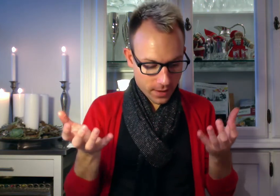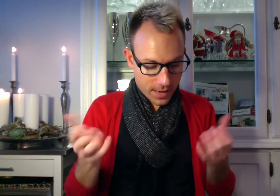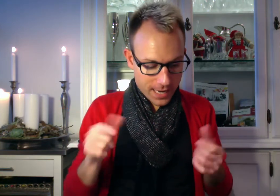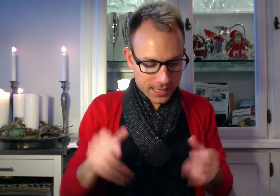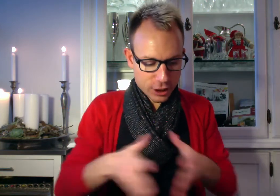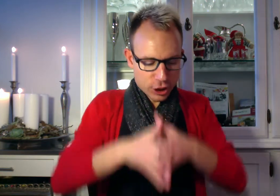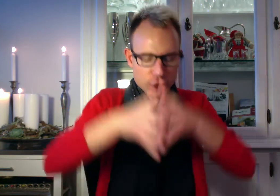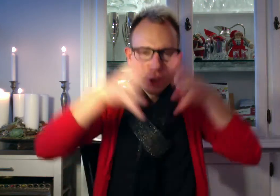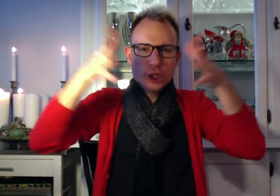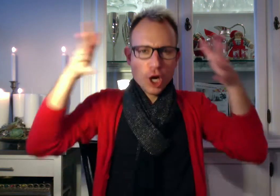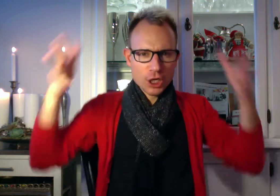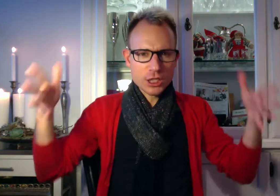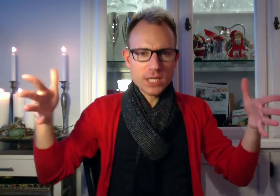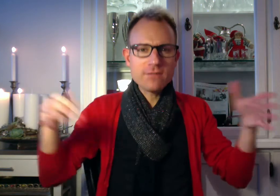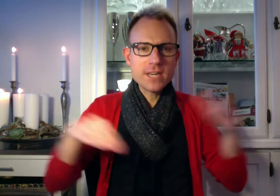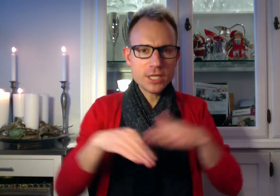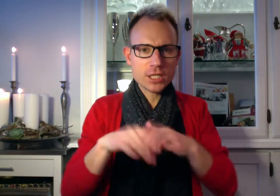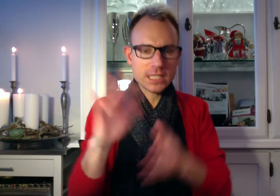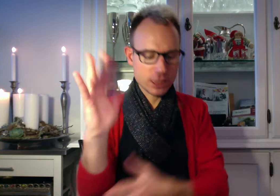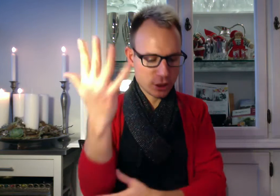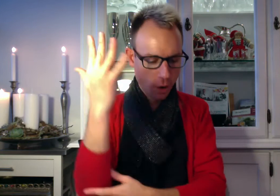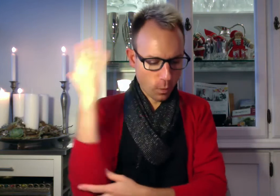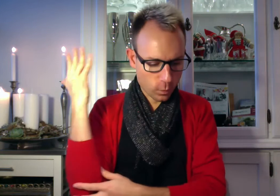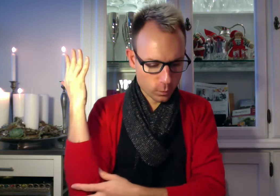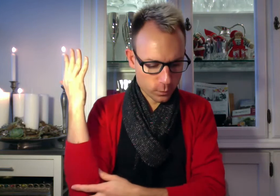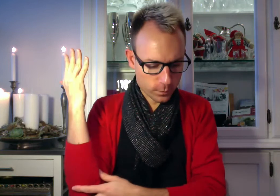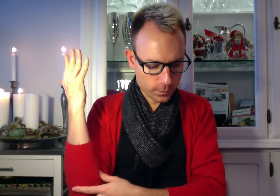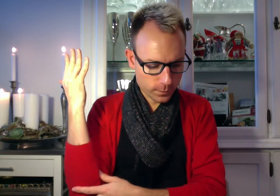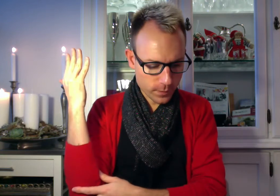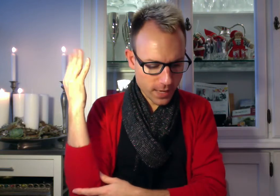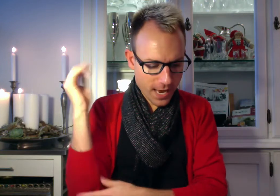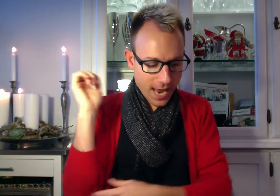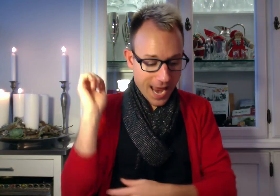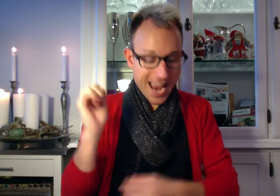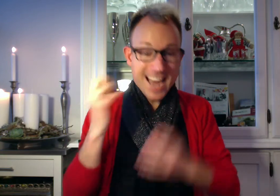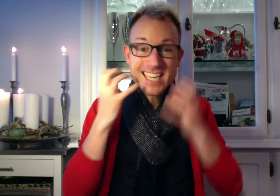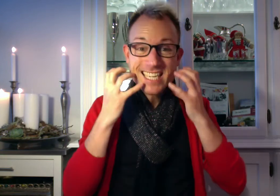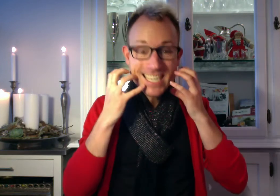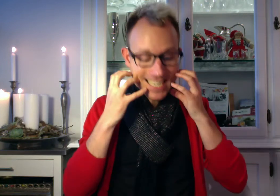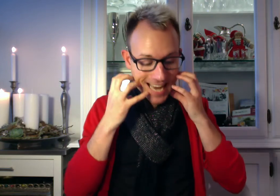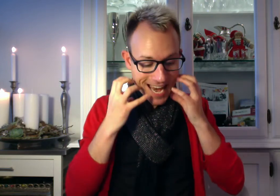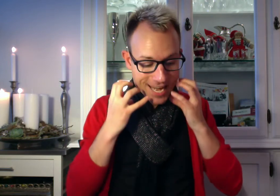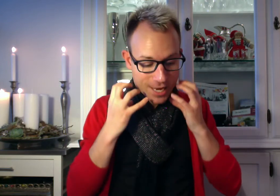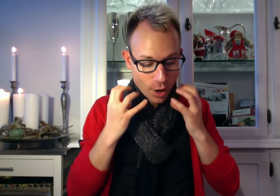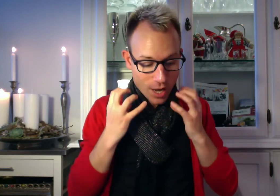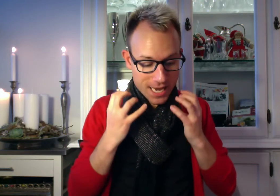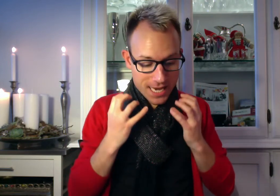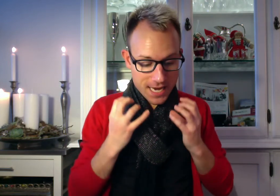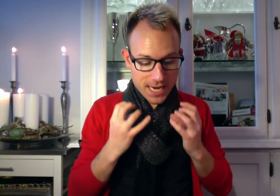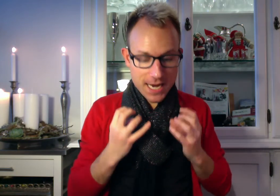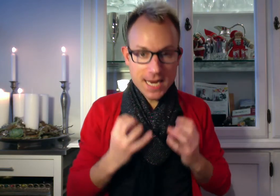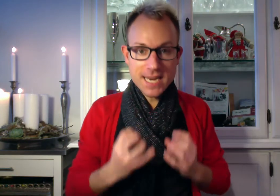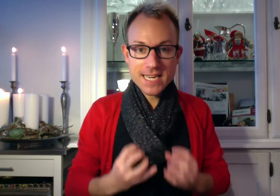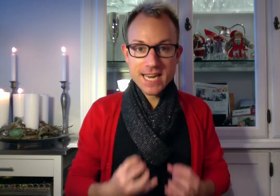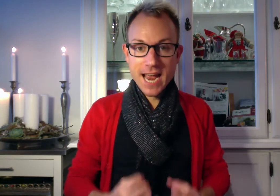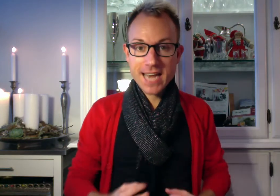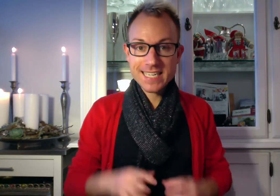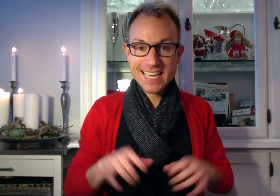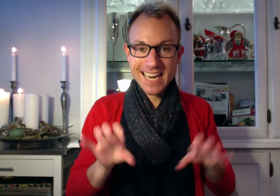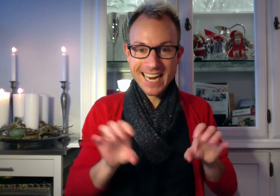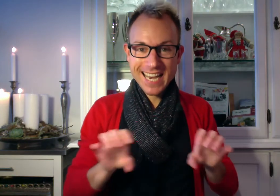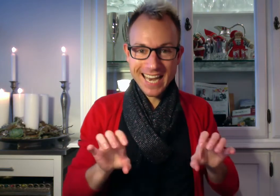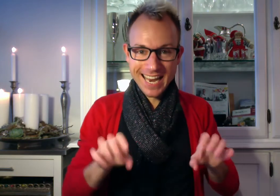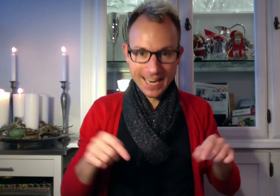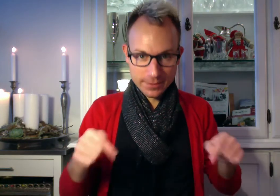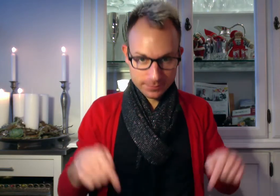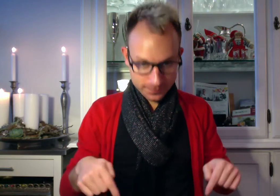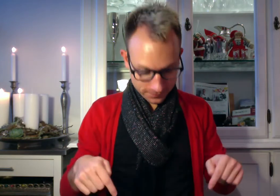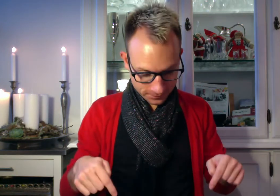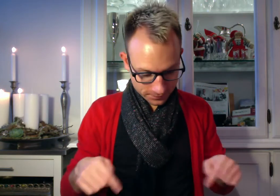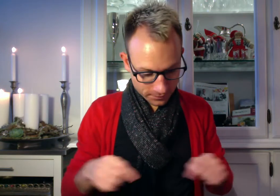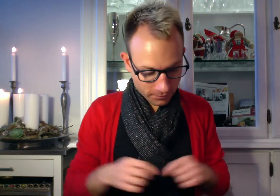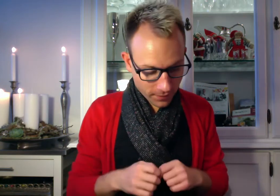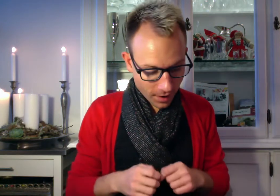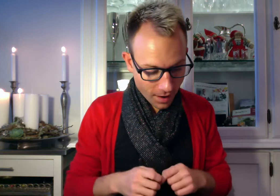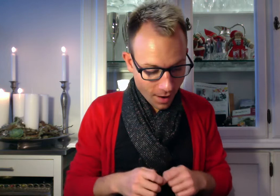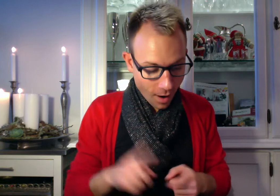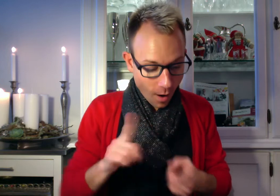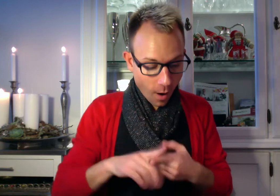Det søgte viskende i skoven. Han skæt når lige sig han knæ. Og